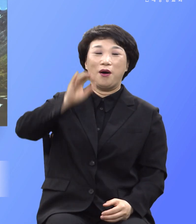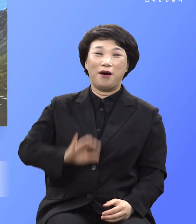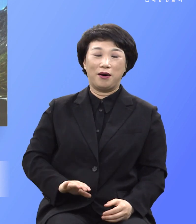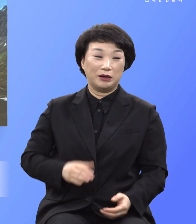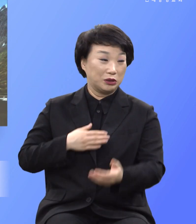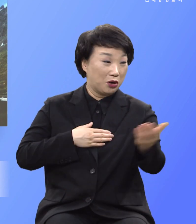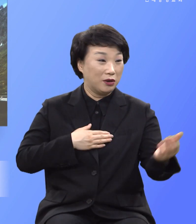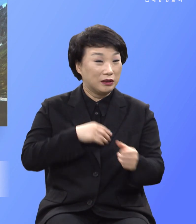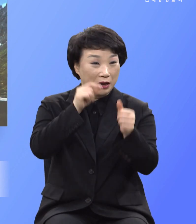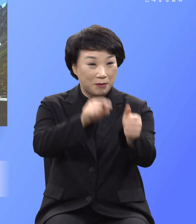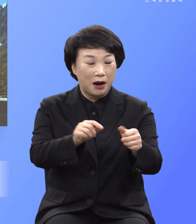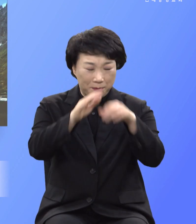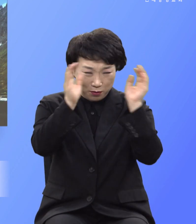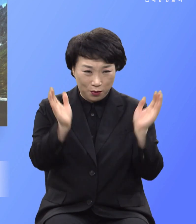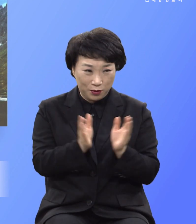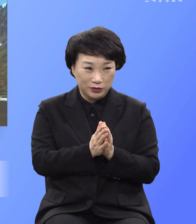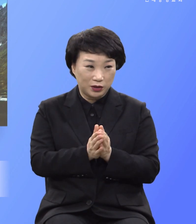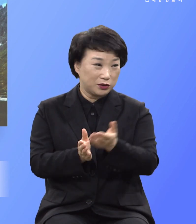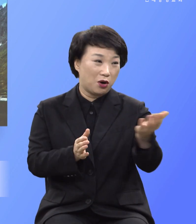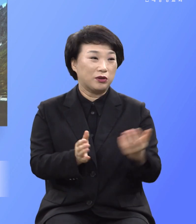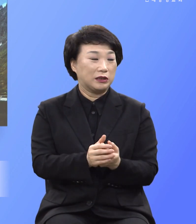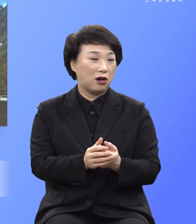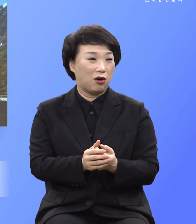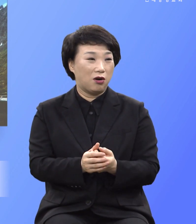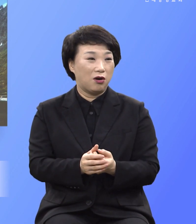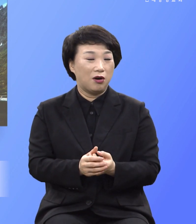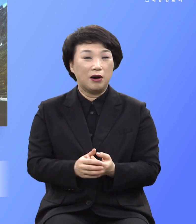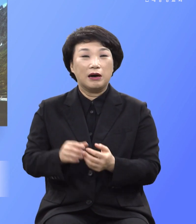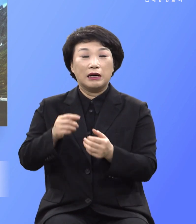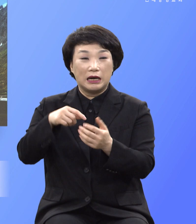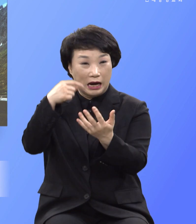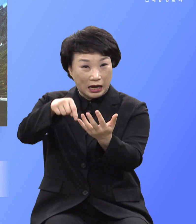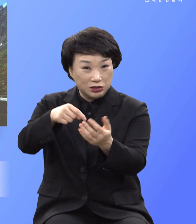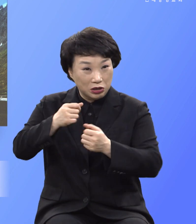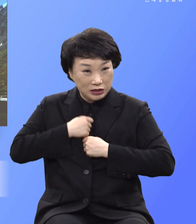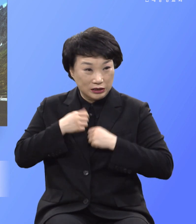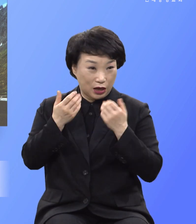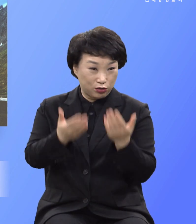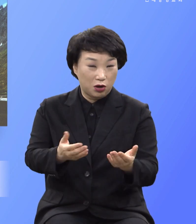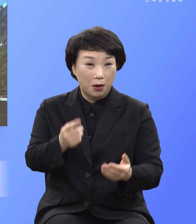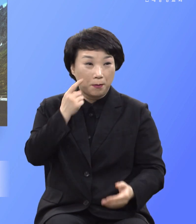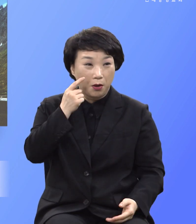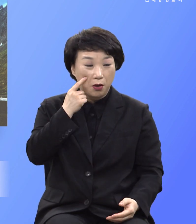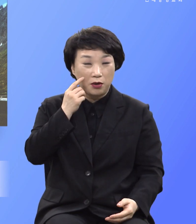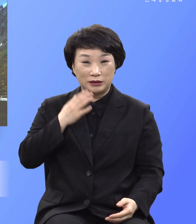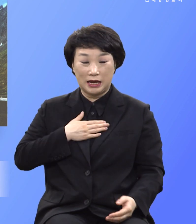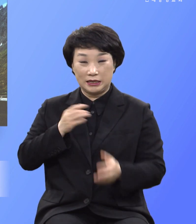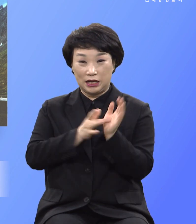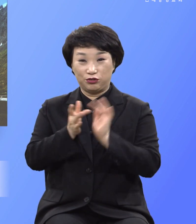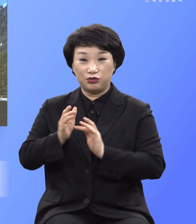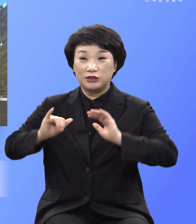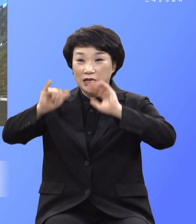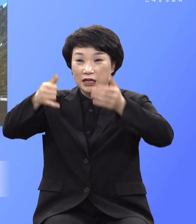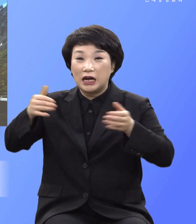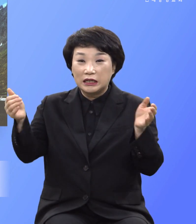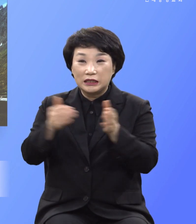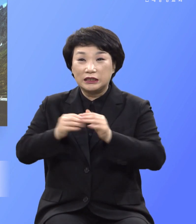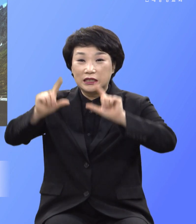너에게 분부한 모든 것을 가르쳐 지키게 하라 볼지어다 내가 세상 끝날까지 너희와